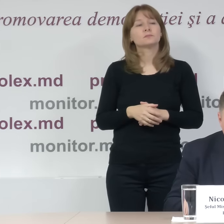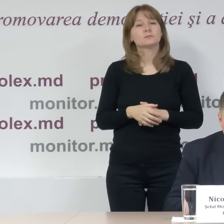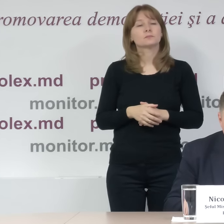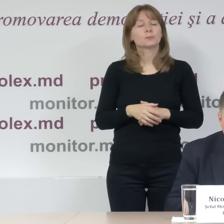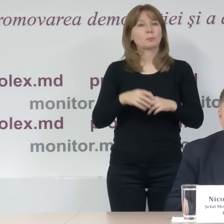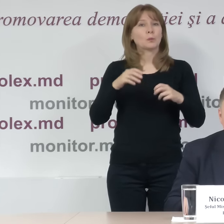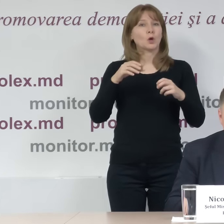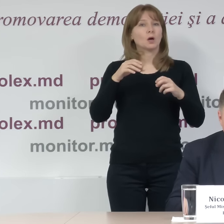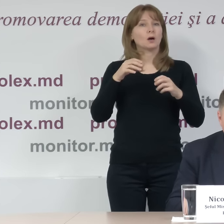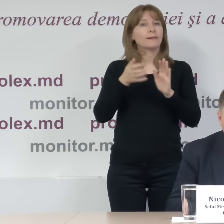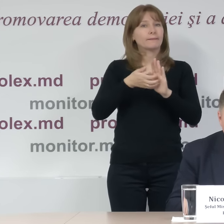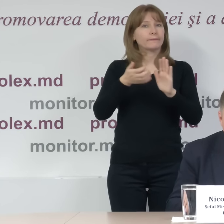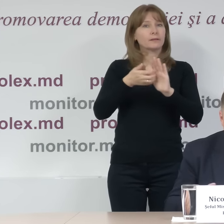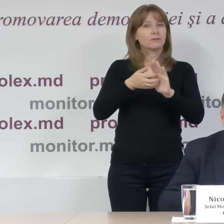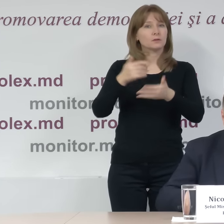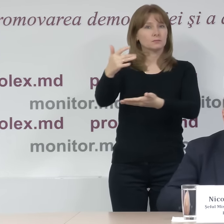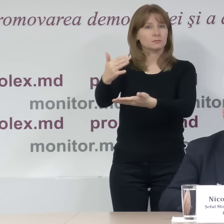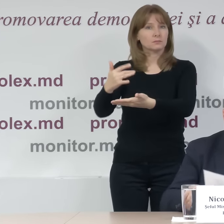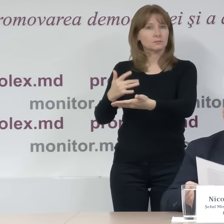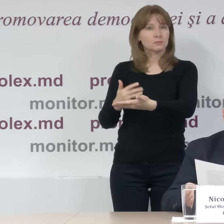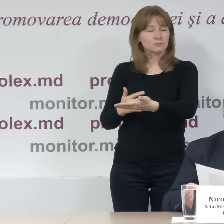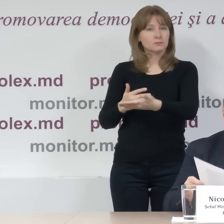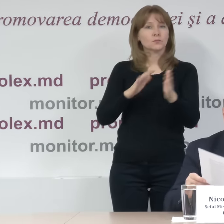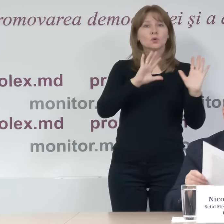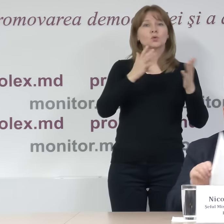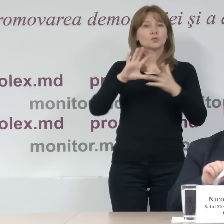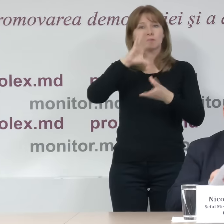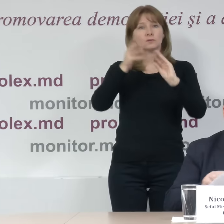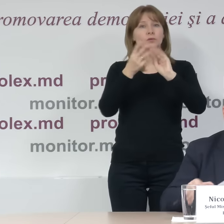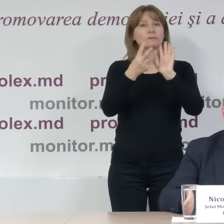Deficiențe în listele electorale au fost constatate 39 de cazuri,